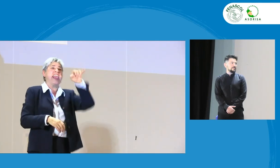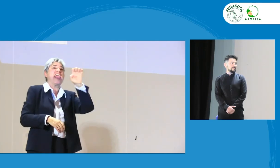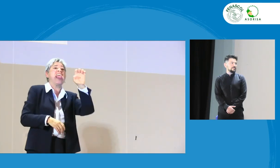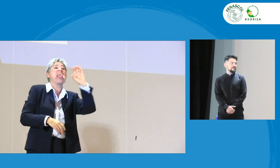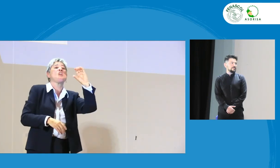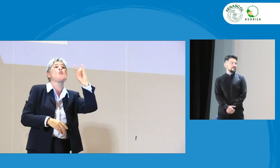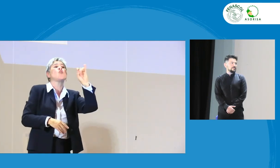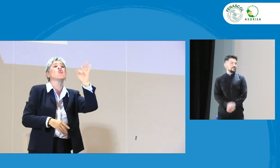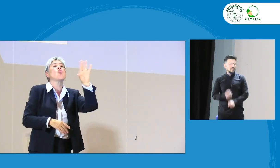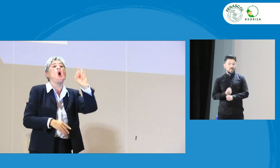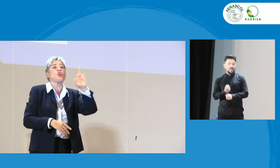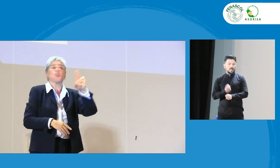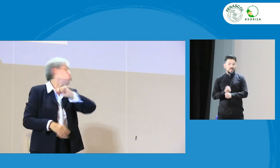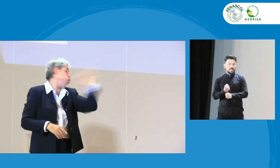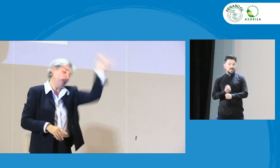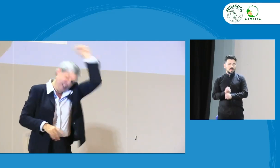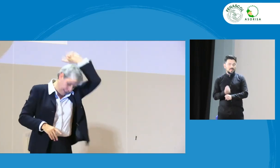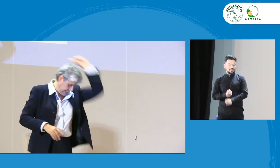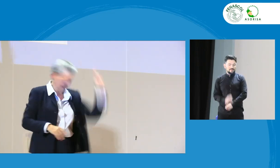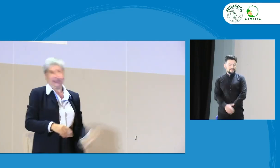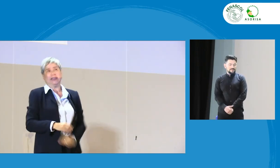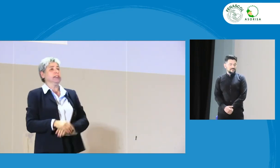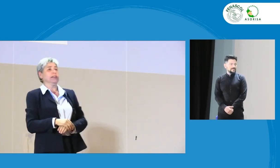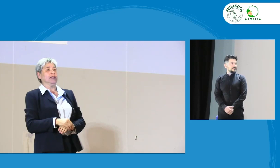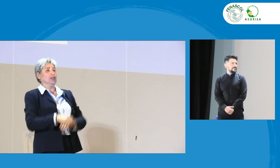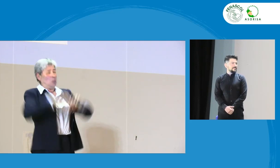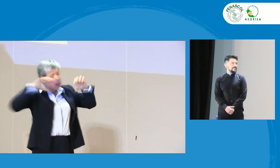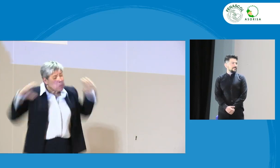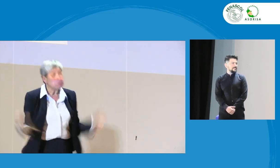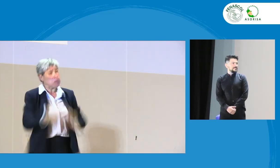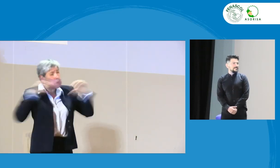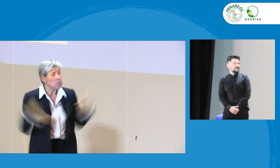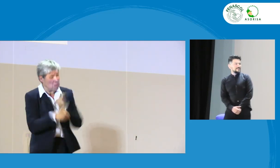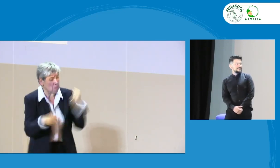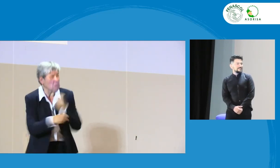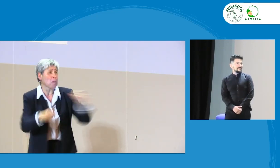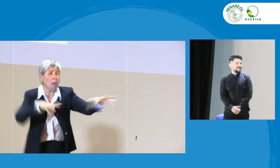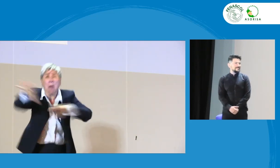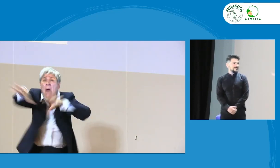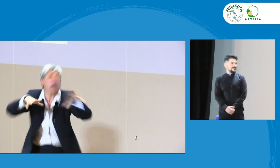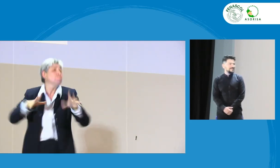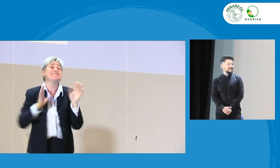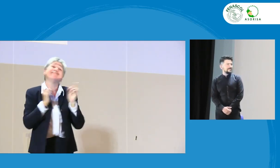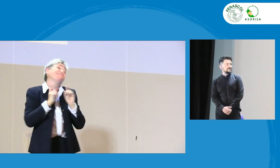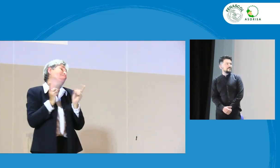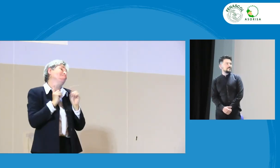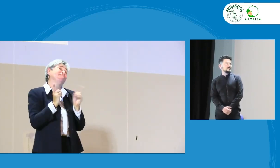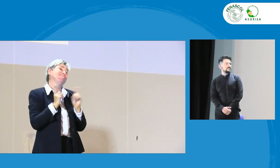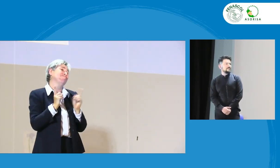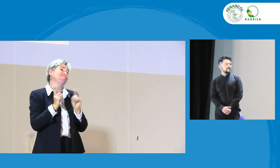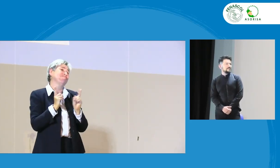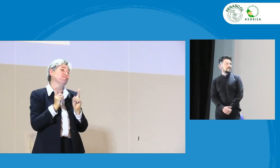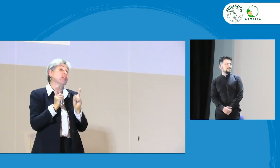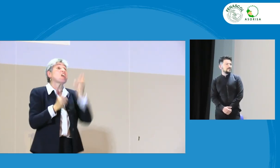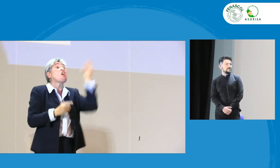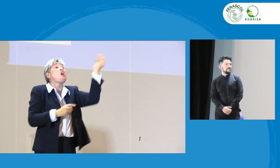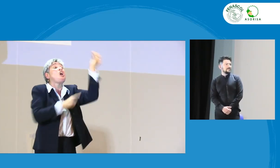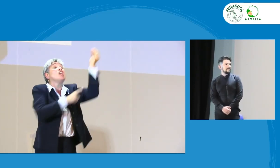el consejo no es el que hace las acciones. Es un ente asesor. El consejo asesora.